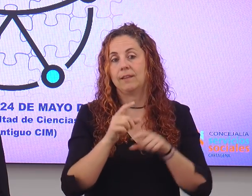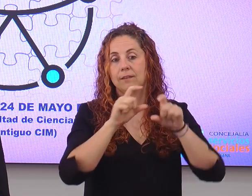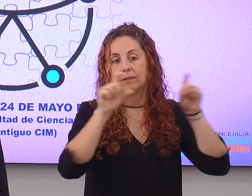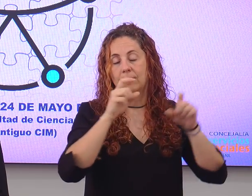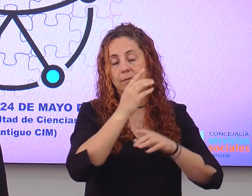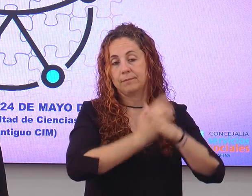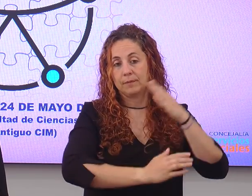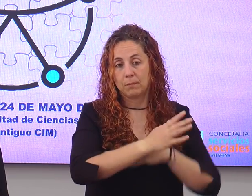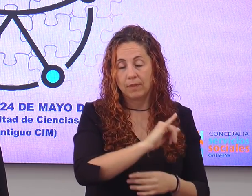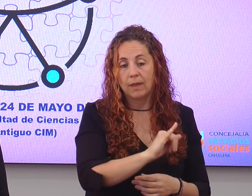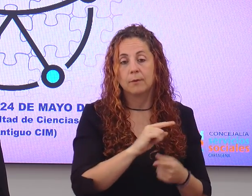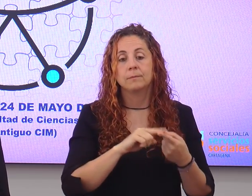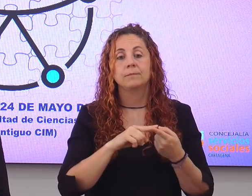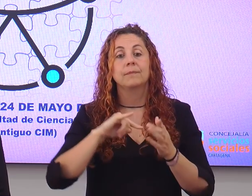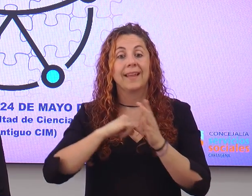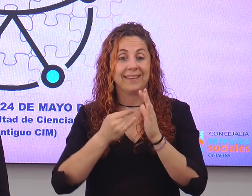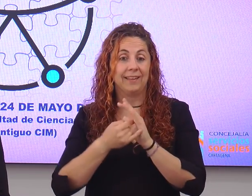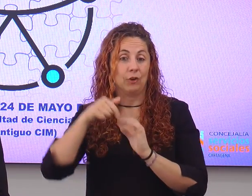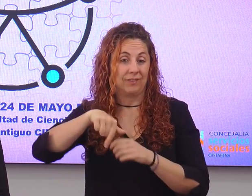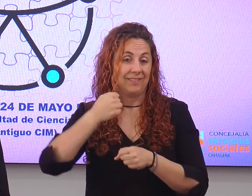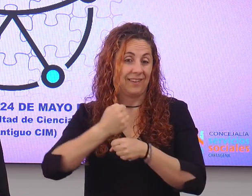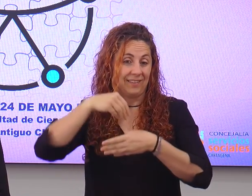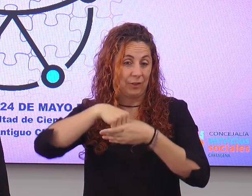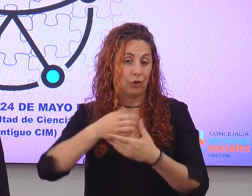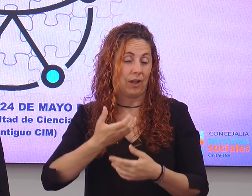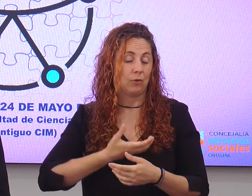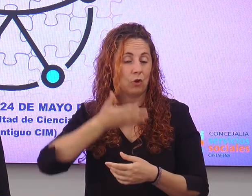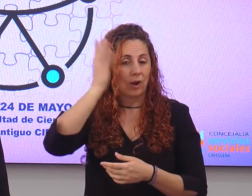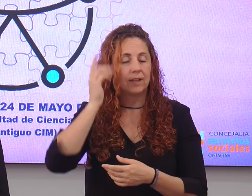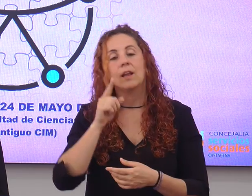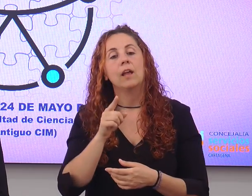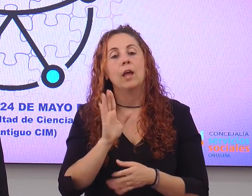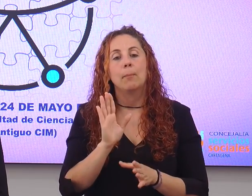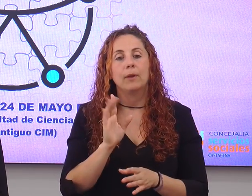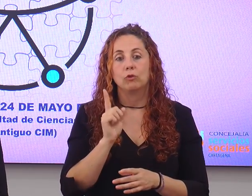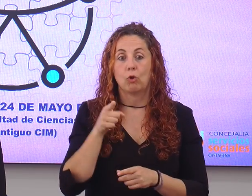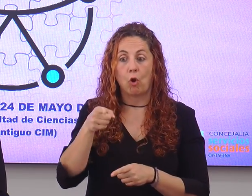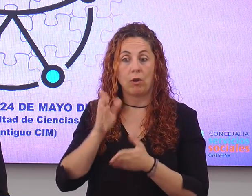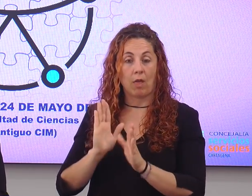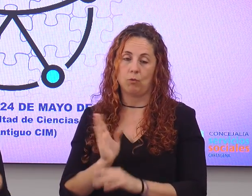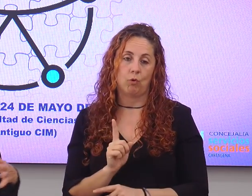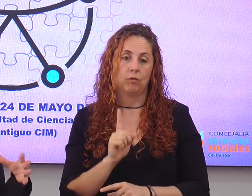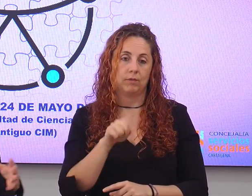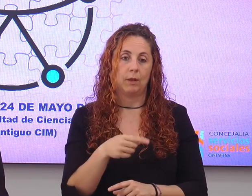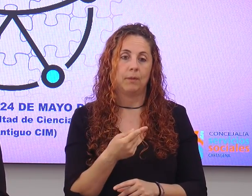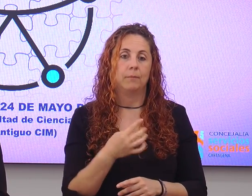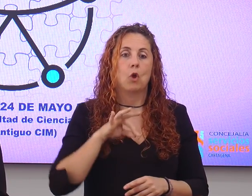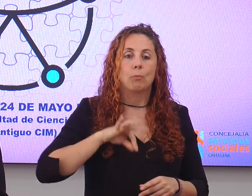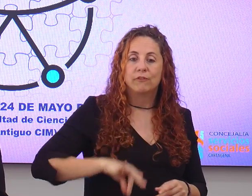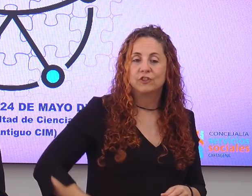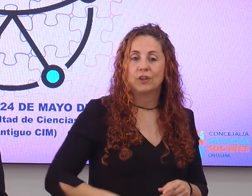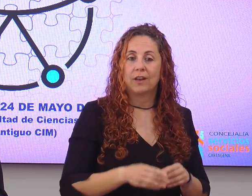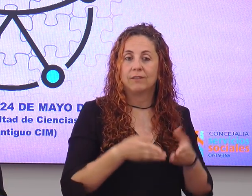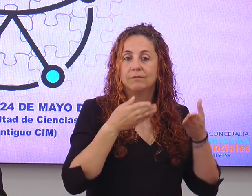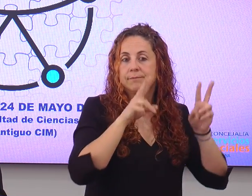con discapacidad, a técnicos municipales, en primer lugar, pero no solo a ellos, sino también profesionales de la